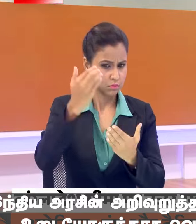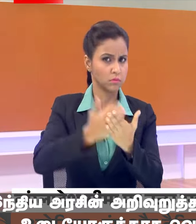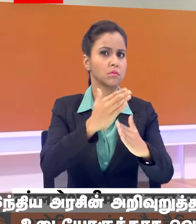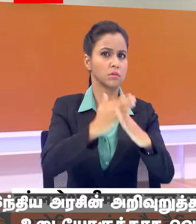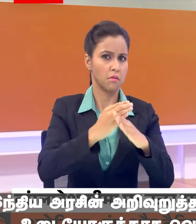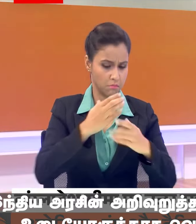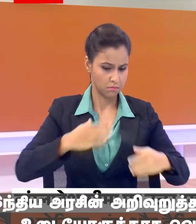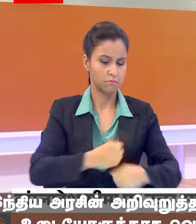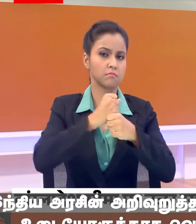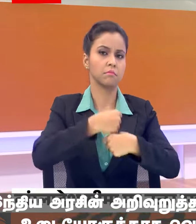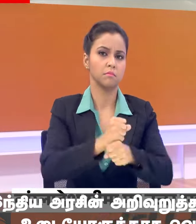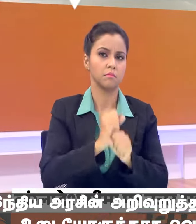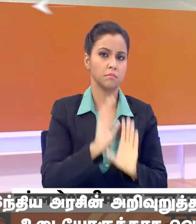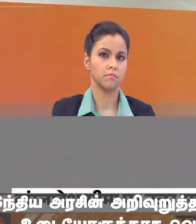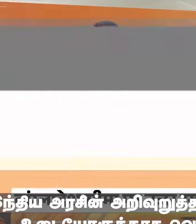गई कमिटी